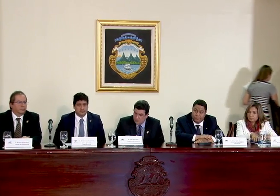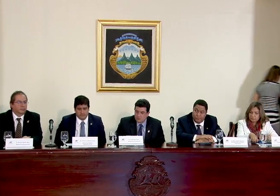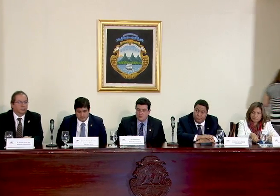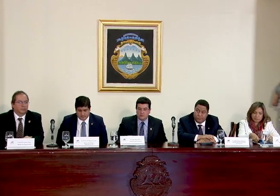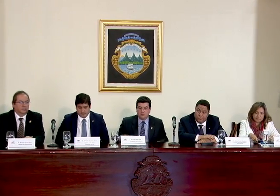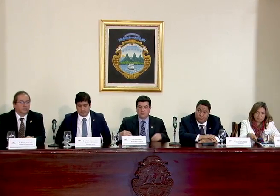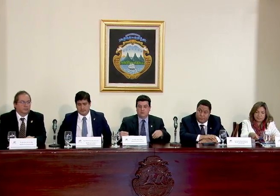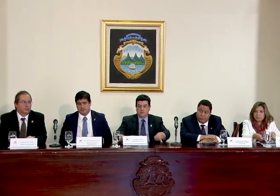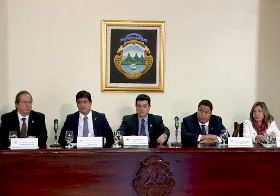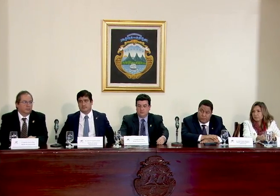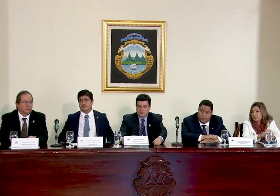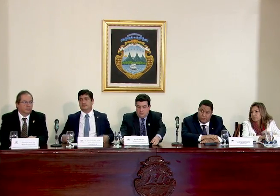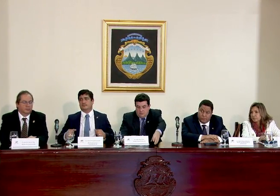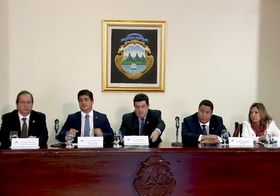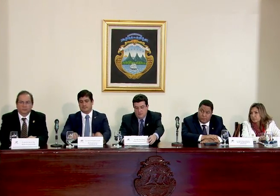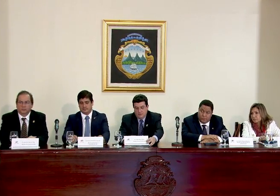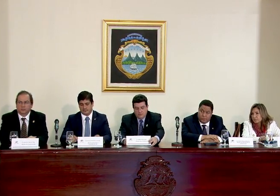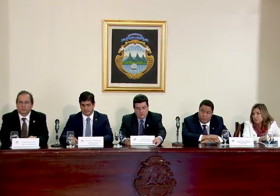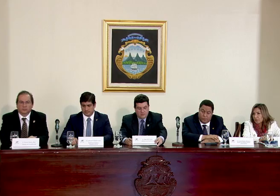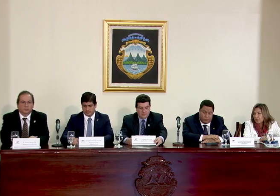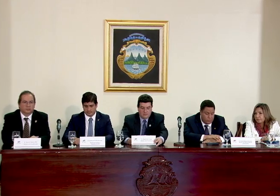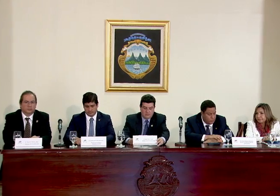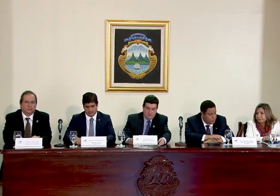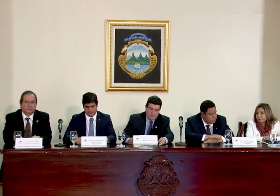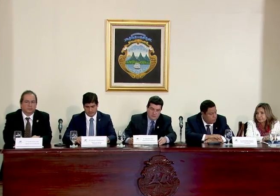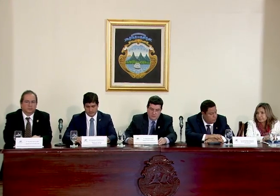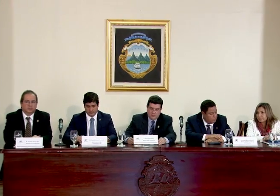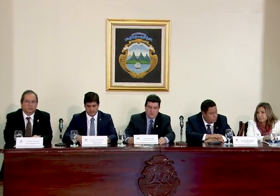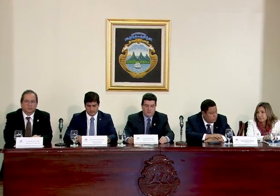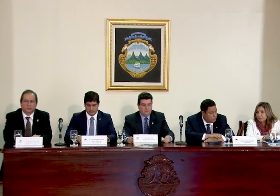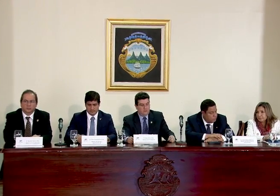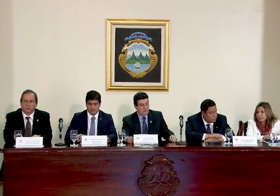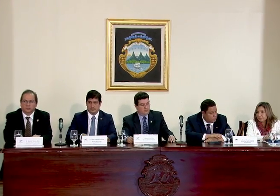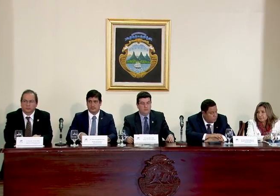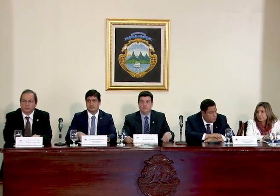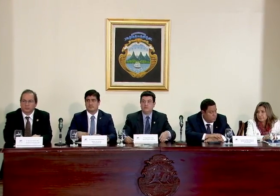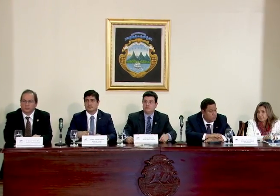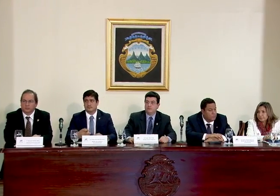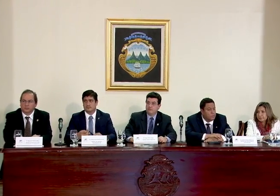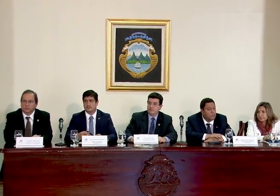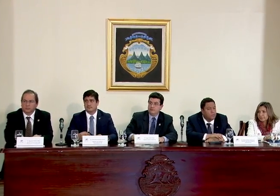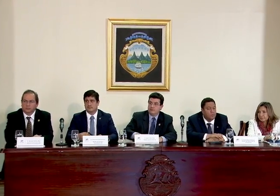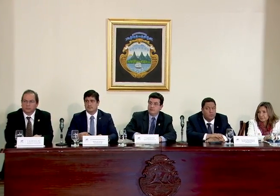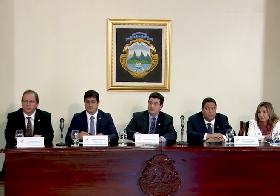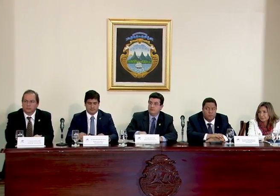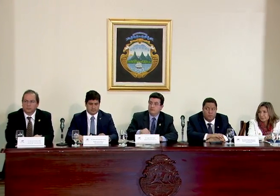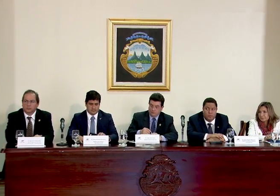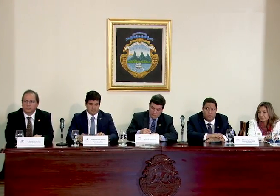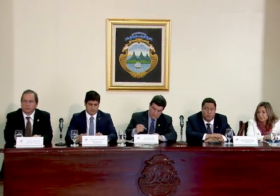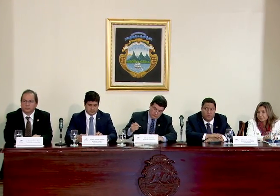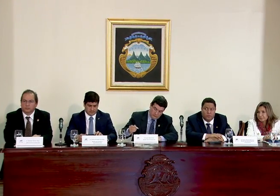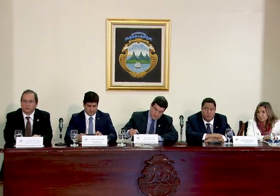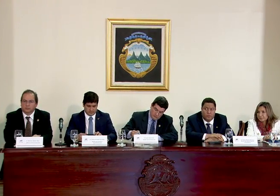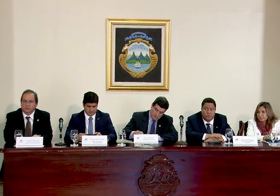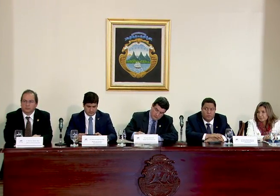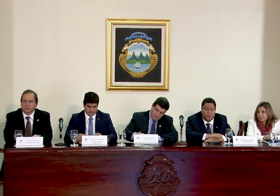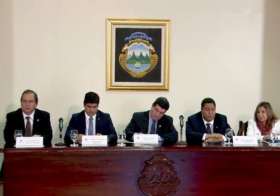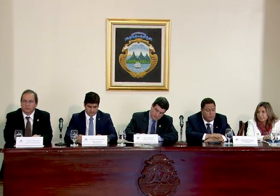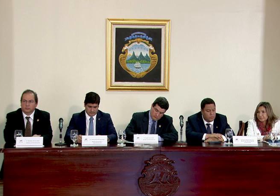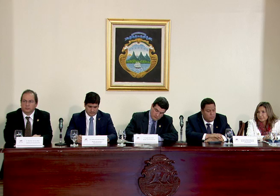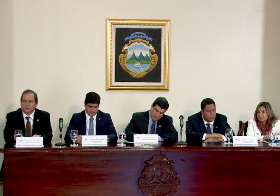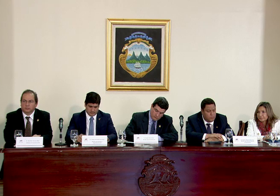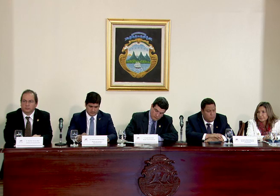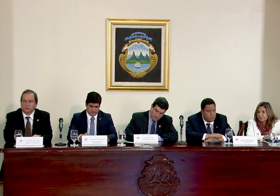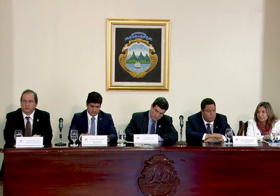colega de Columbia gracias buenas tardes señores ministros señora ministra y señores ministros tengo